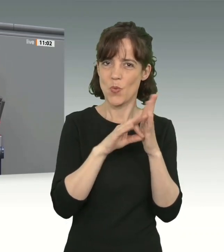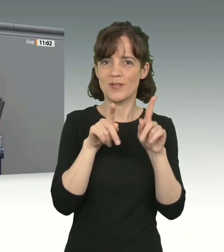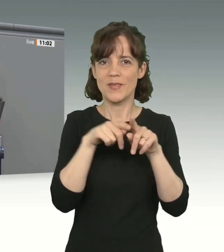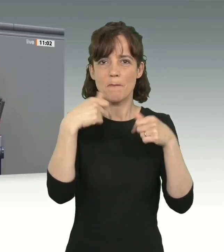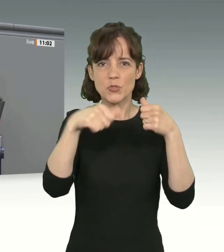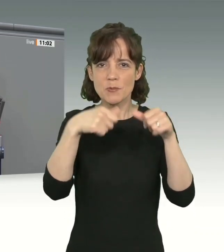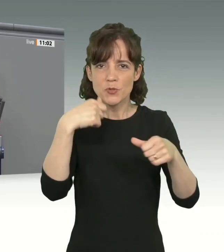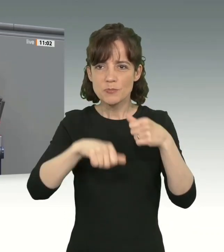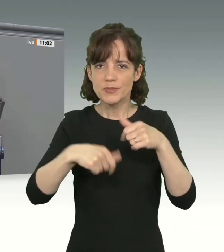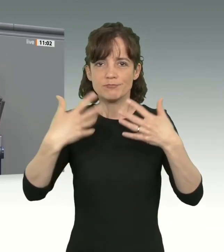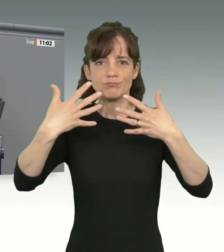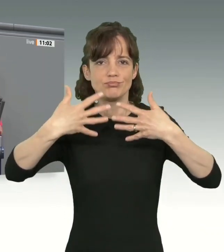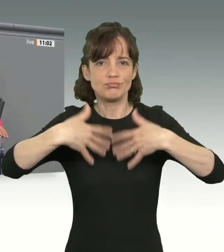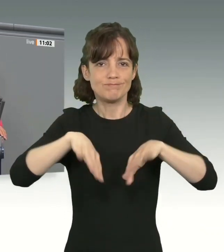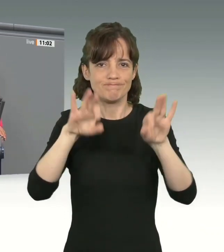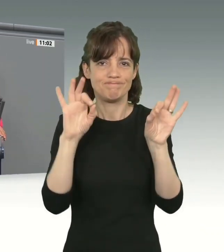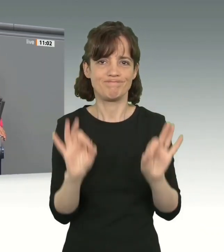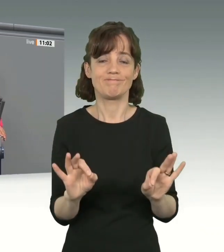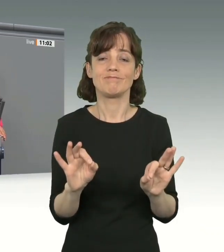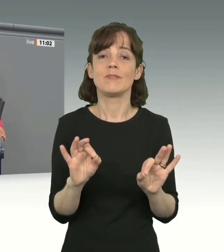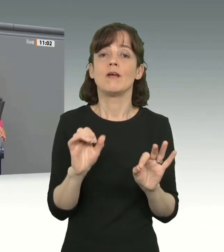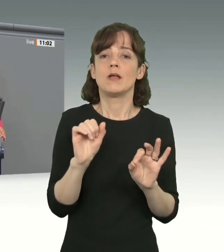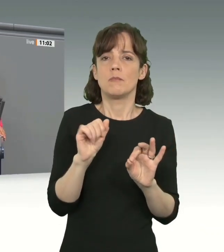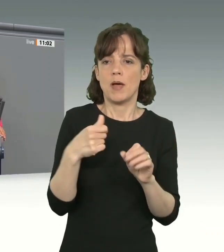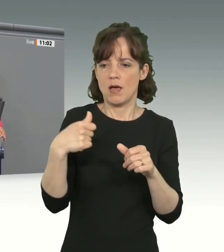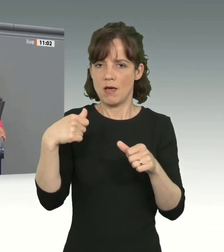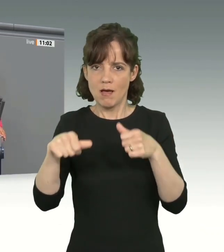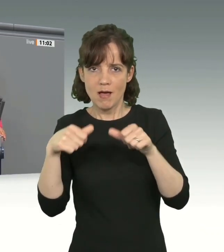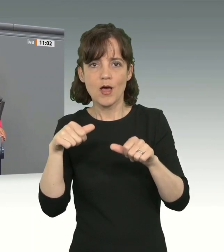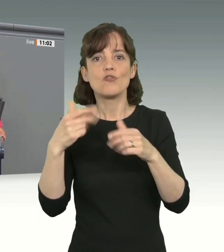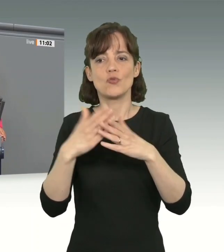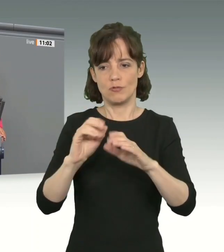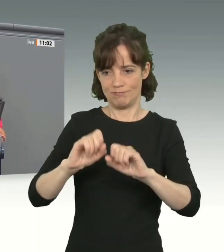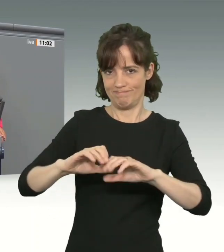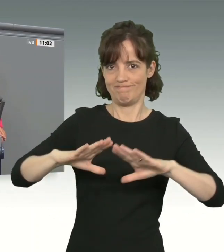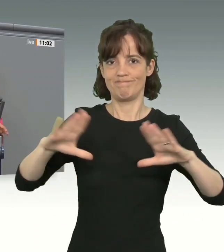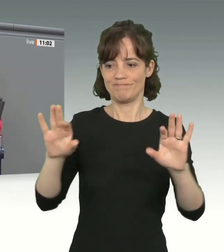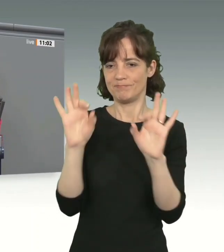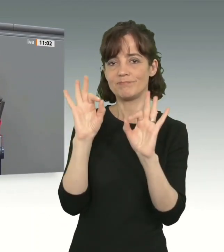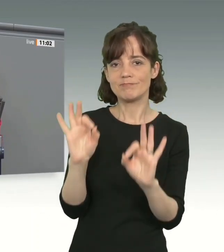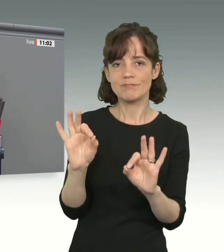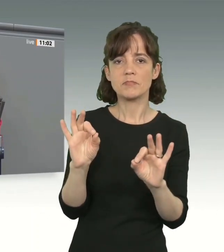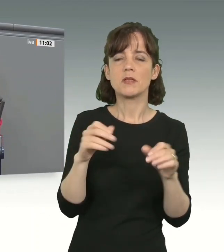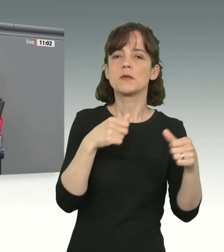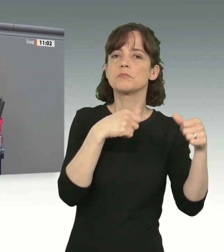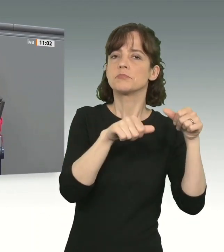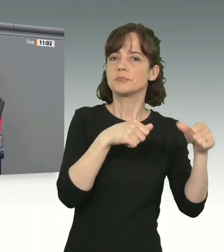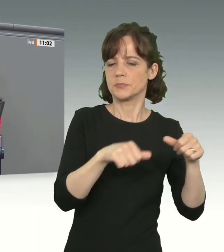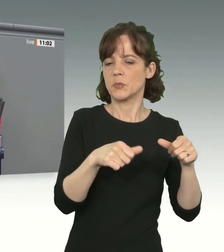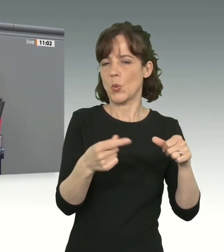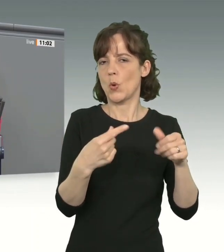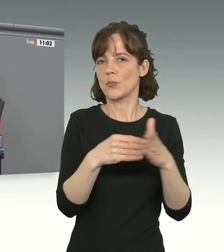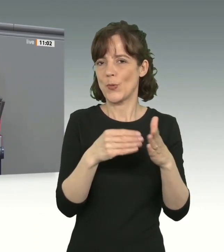greifen ineinander. Einige Teile fügen sich bereits zu einem Gesamtbild zusammen. Andere Teile werden wir in den nächsten